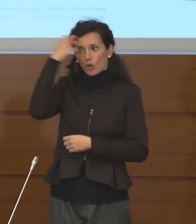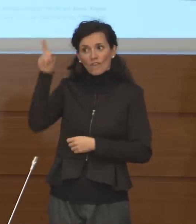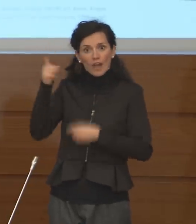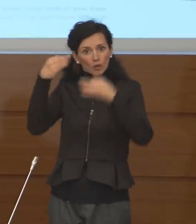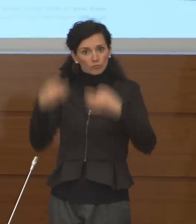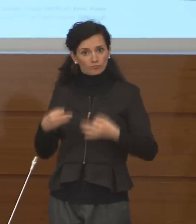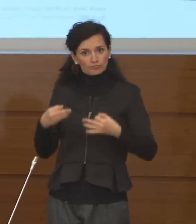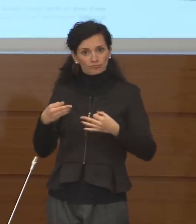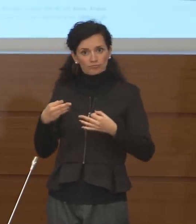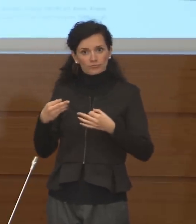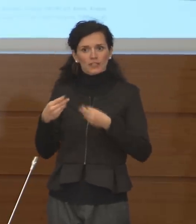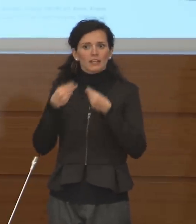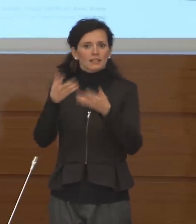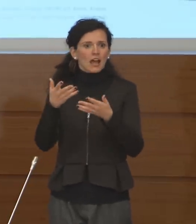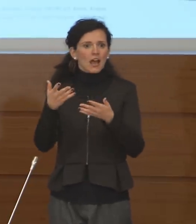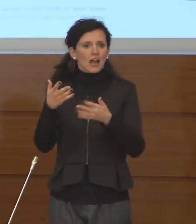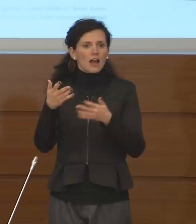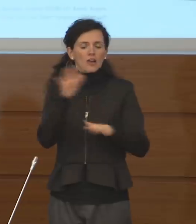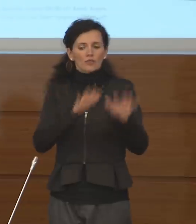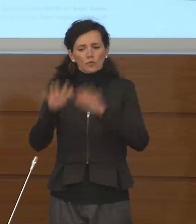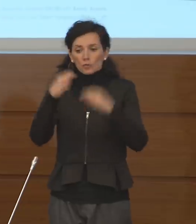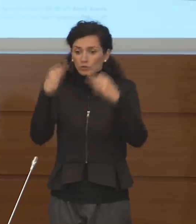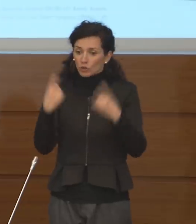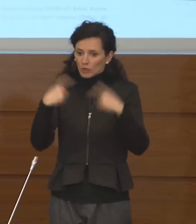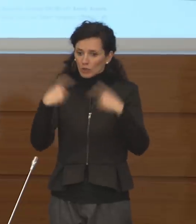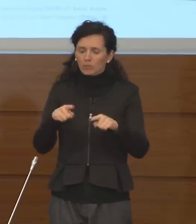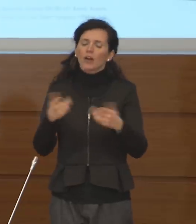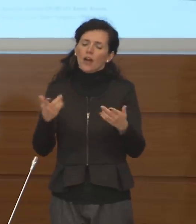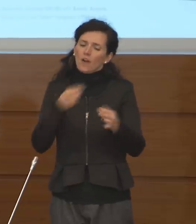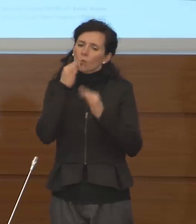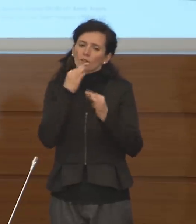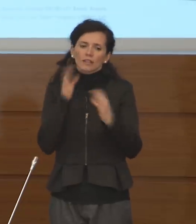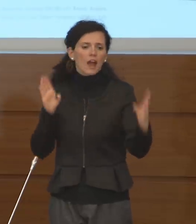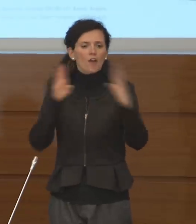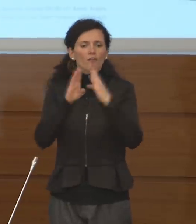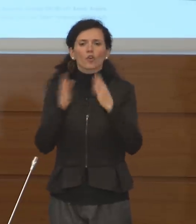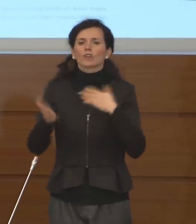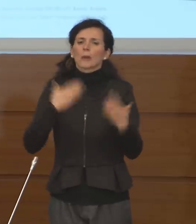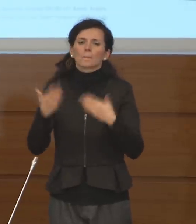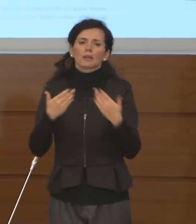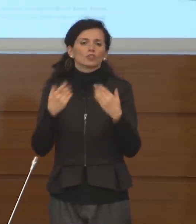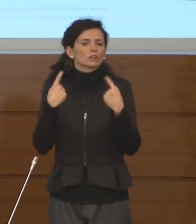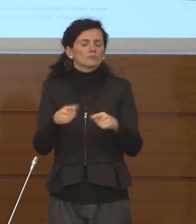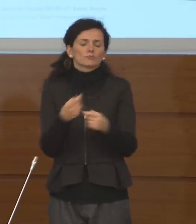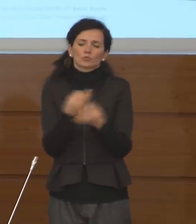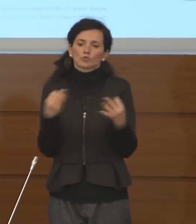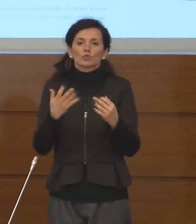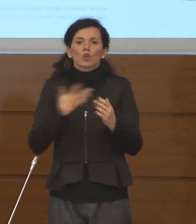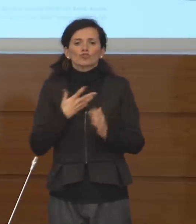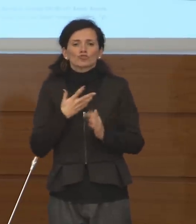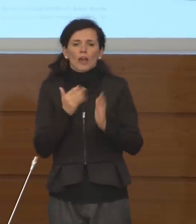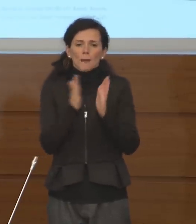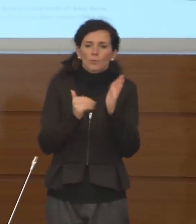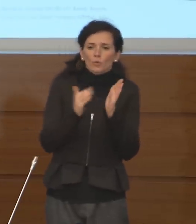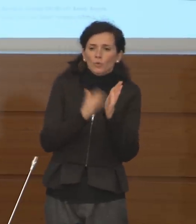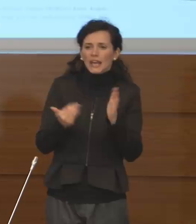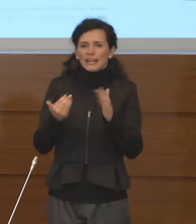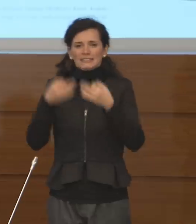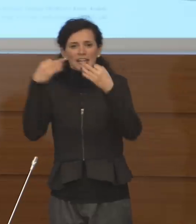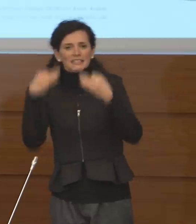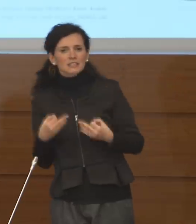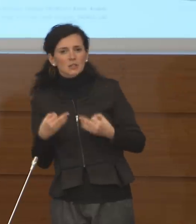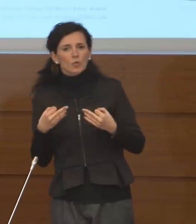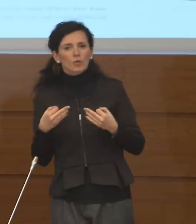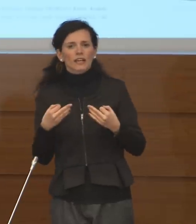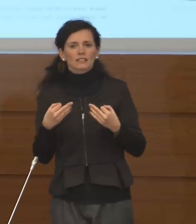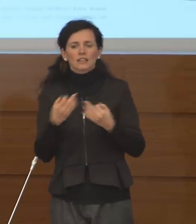dal governo saranno quelle più appropriate per fronteggiare l'emergenza. Ci sono una serie di regole di prudenza, di cautela che